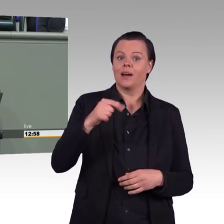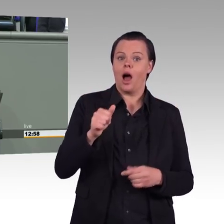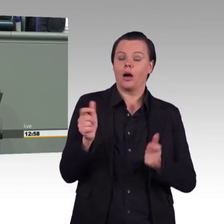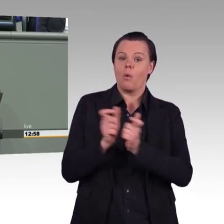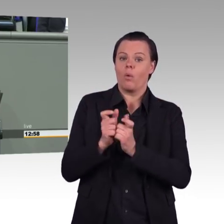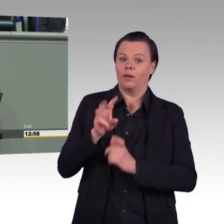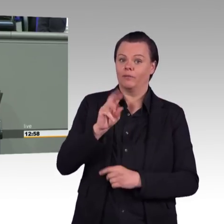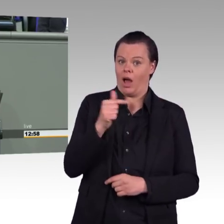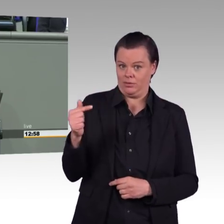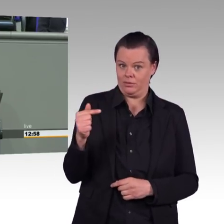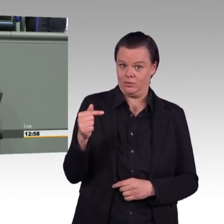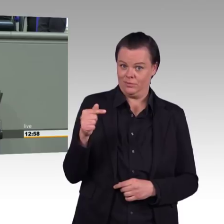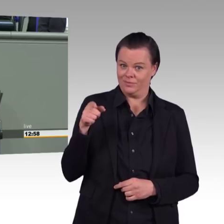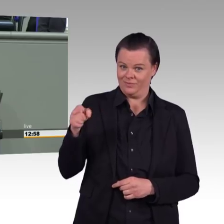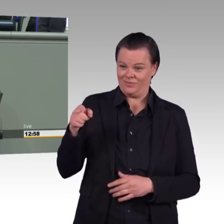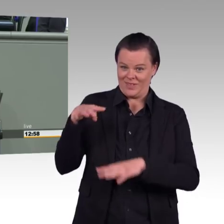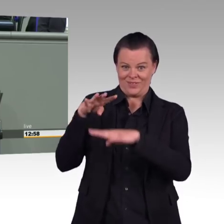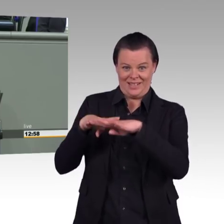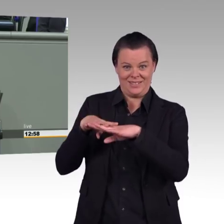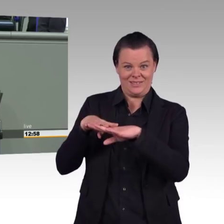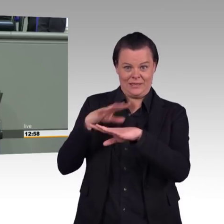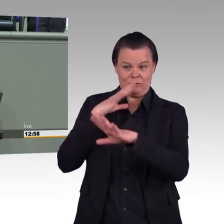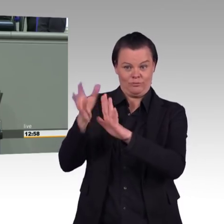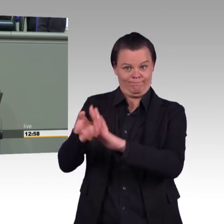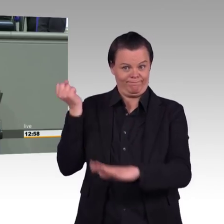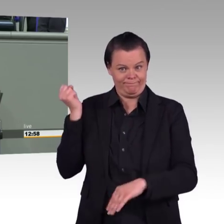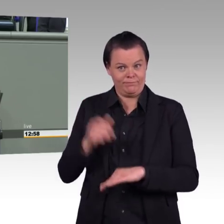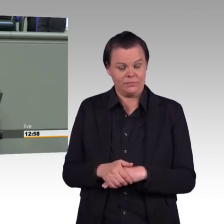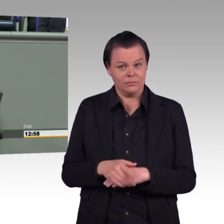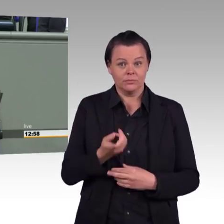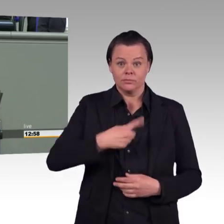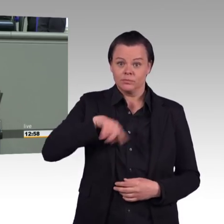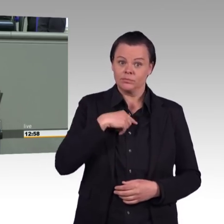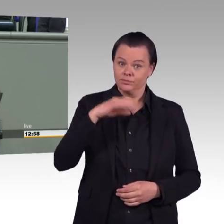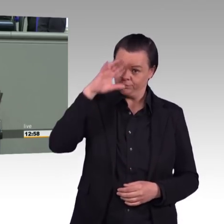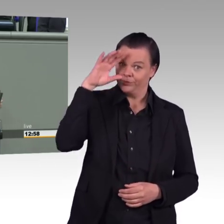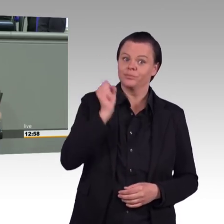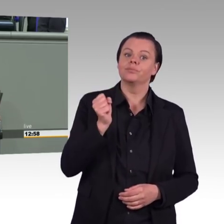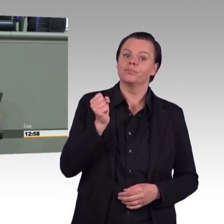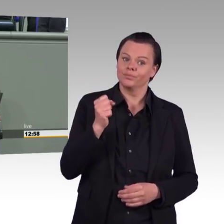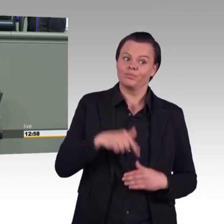sich nicht einfach selbst alleine abschalten. Dass die sich nicht abschalten, wenn Sie einen